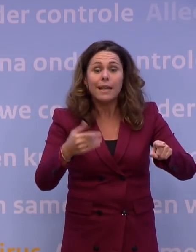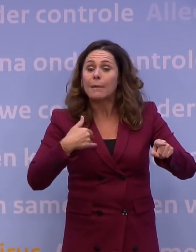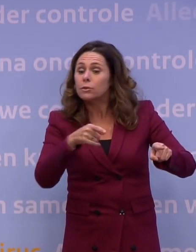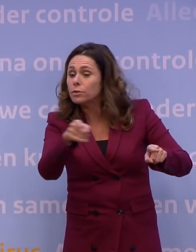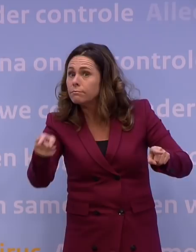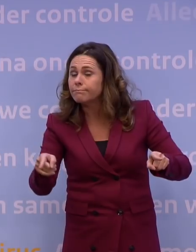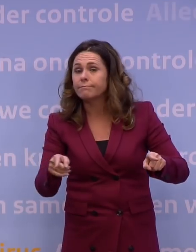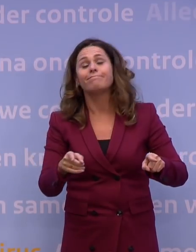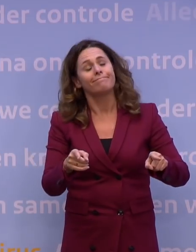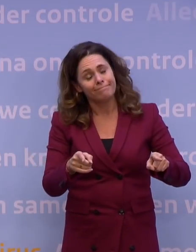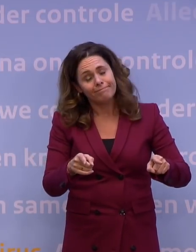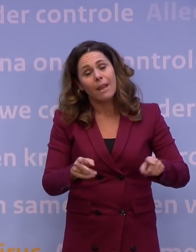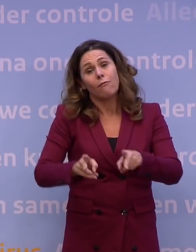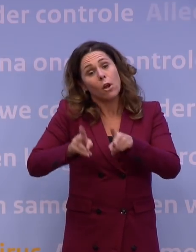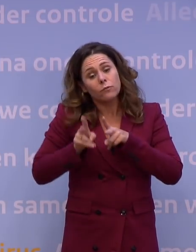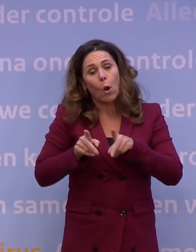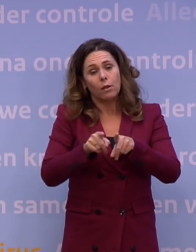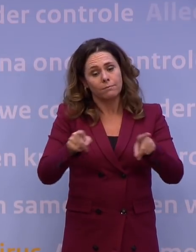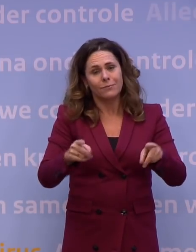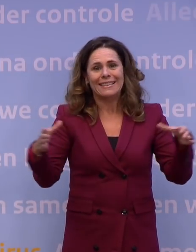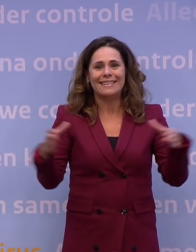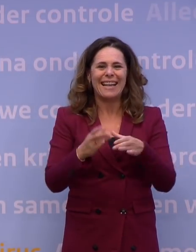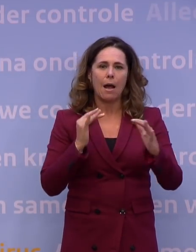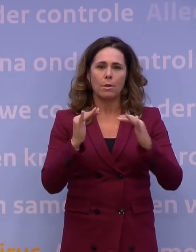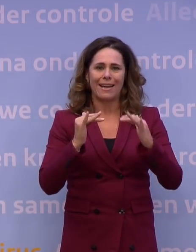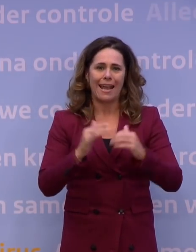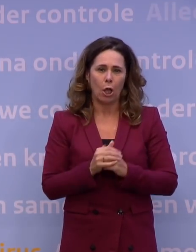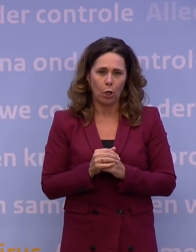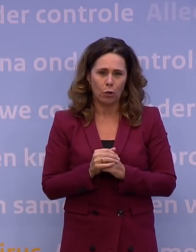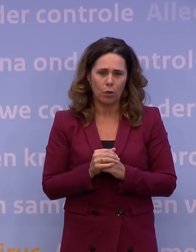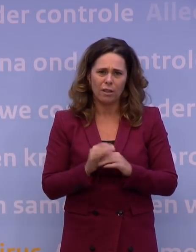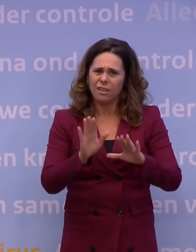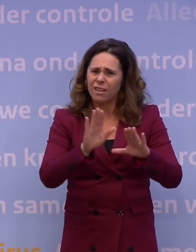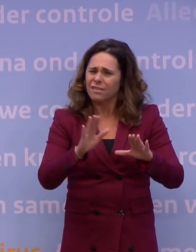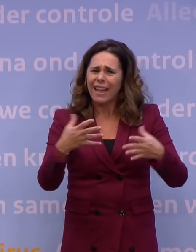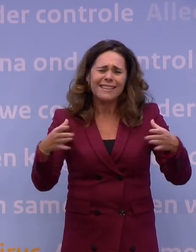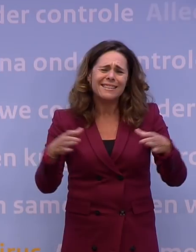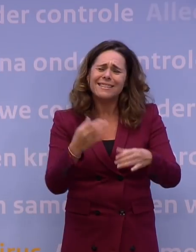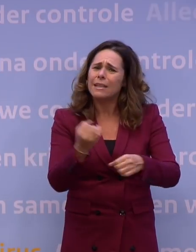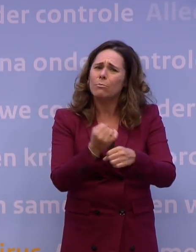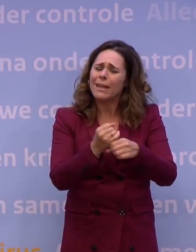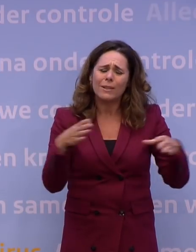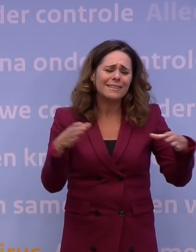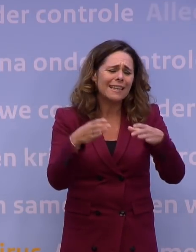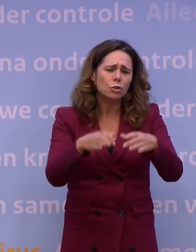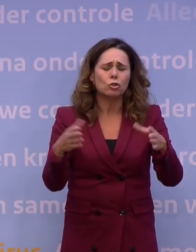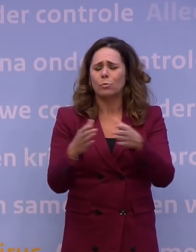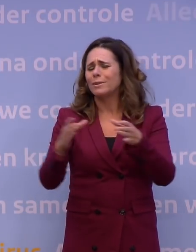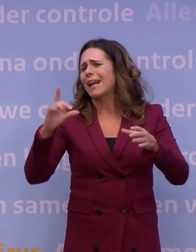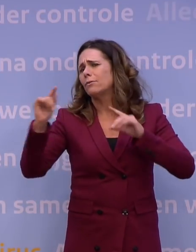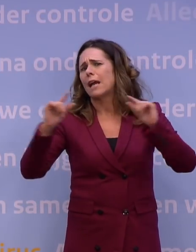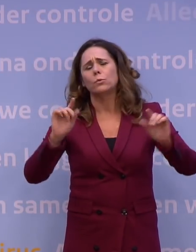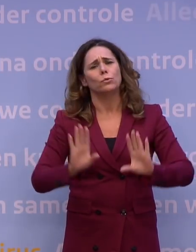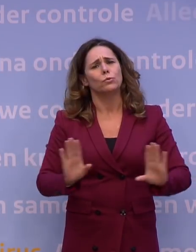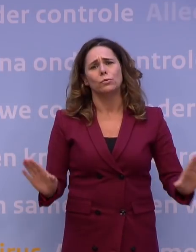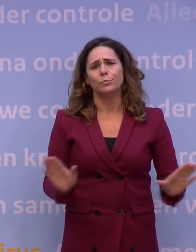neem je verantwoordelijkheid en regel dat samen. Dus ook even geen teambeeldingssesjes en bedrijfsuitjes. En als er